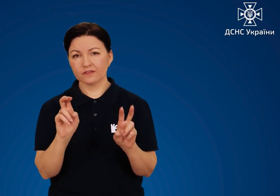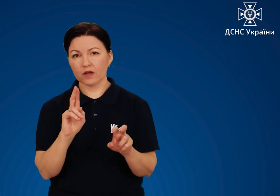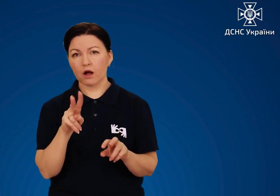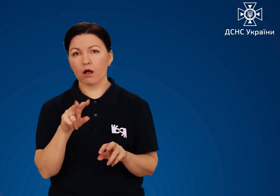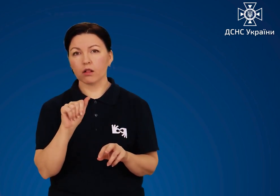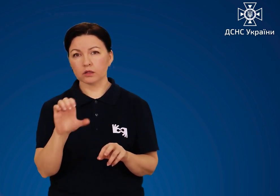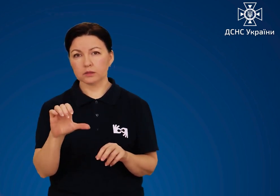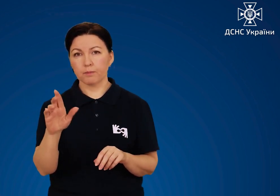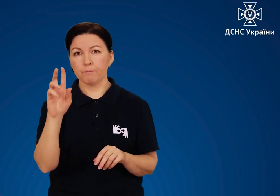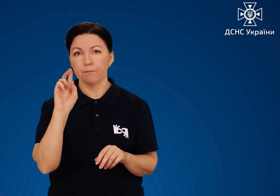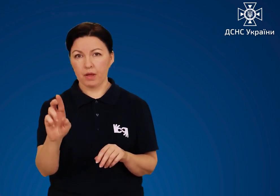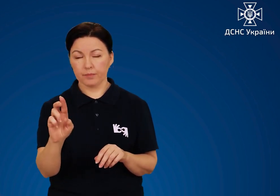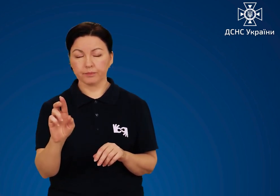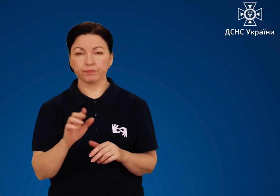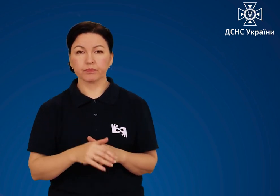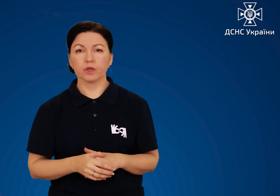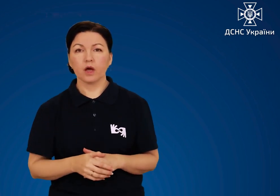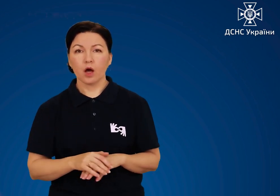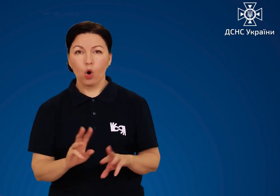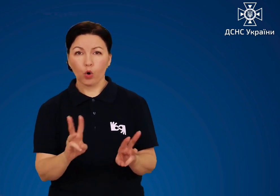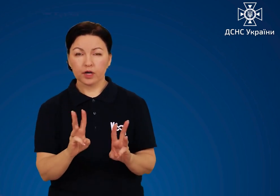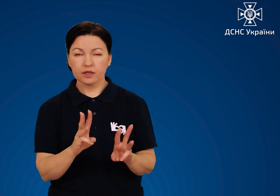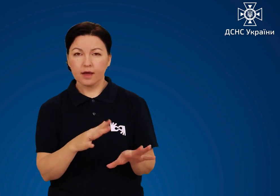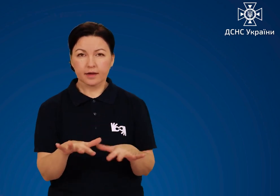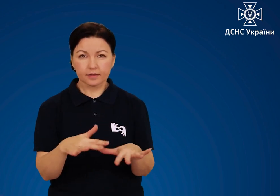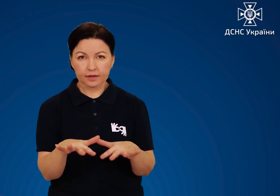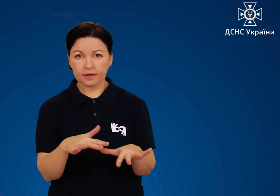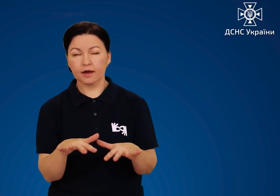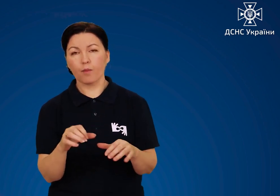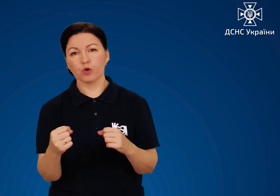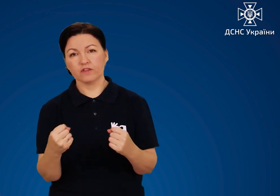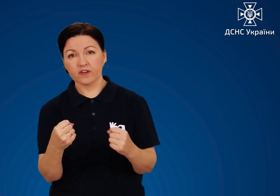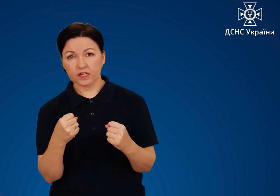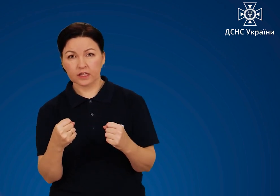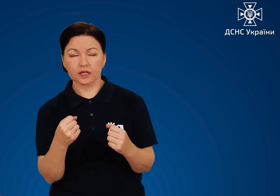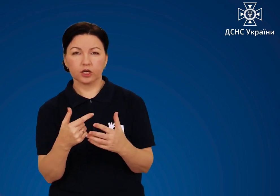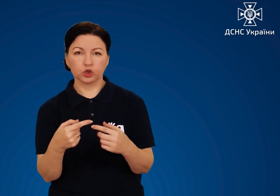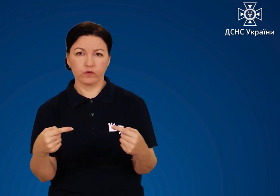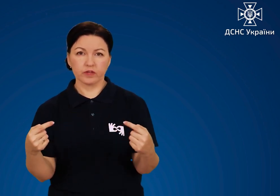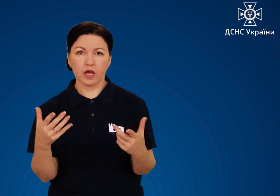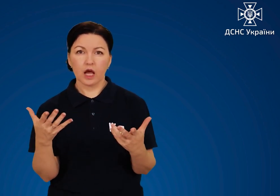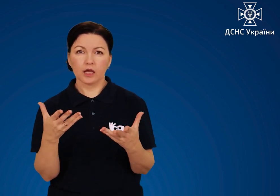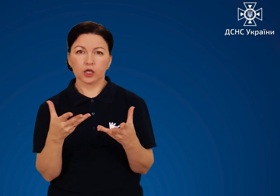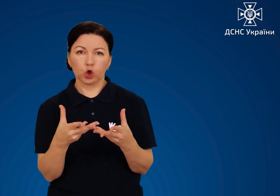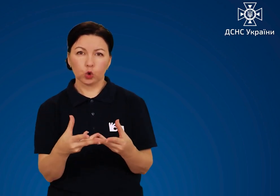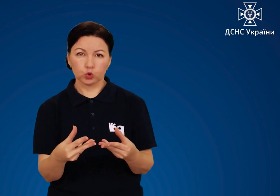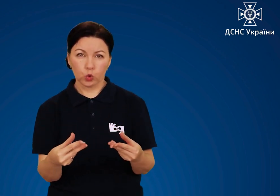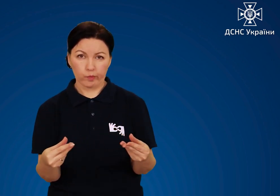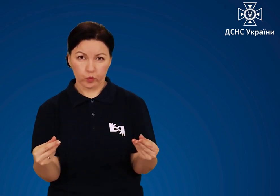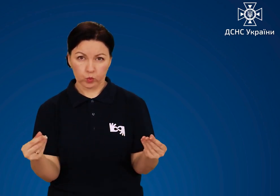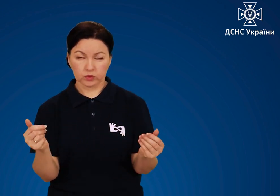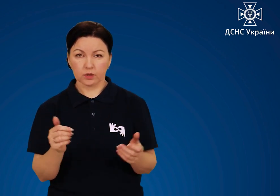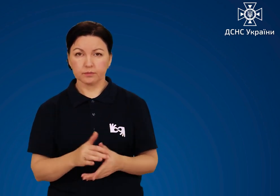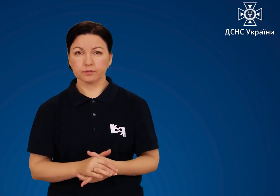гасіння пожежі класу B. Горіння рідких речовин або твердих речовин, які